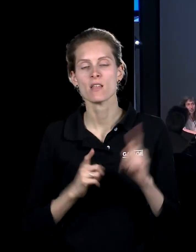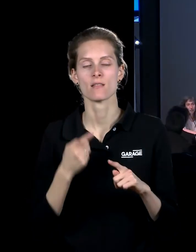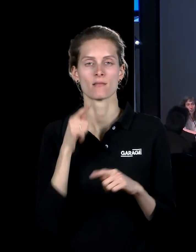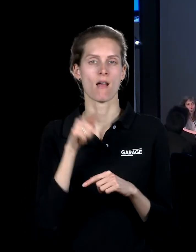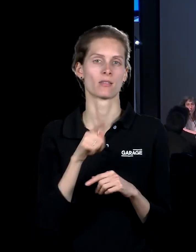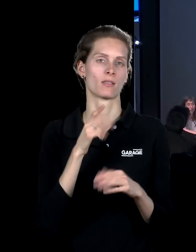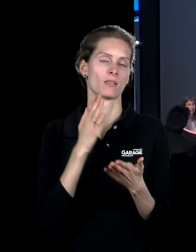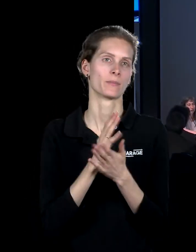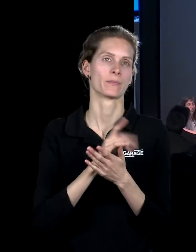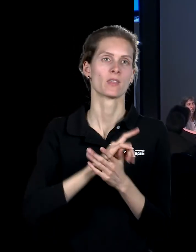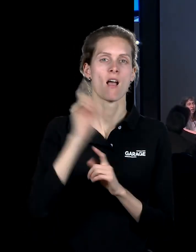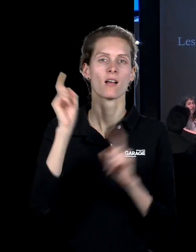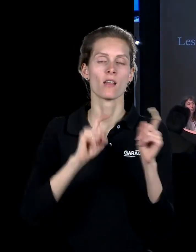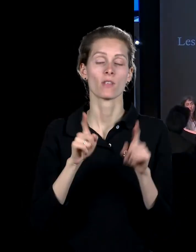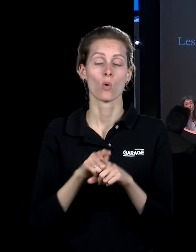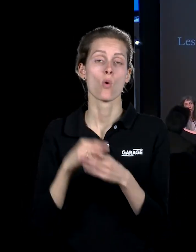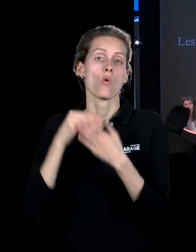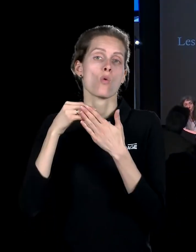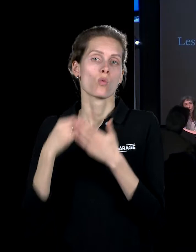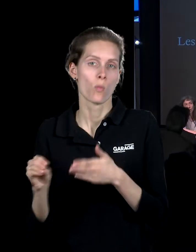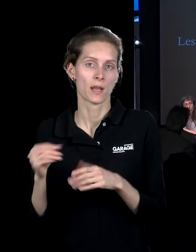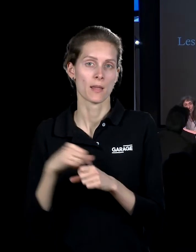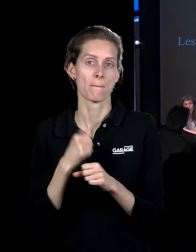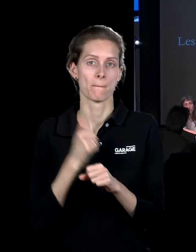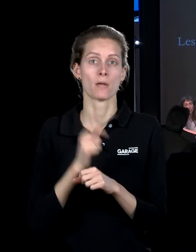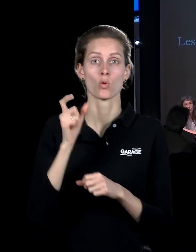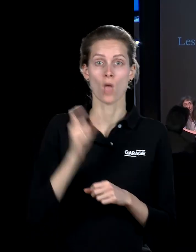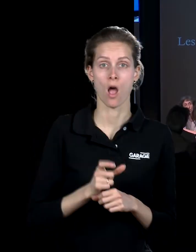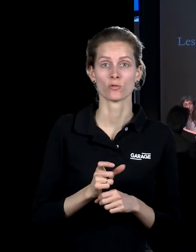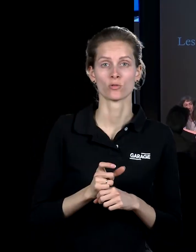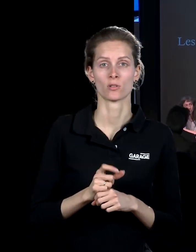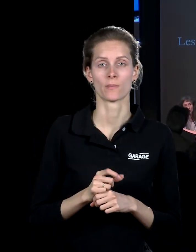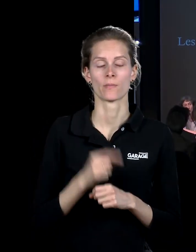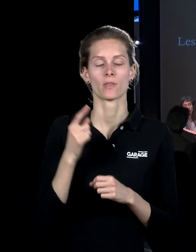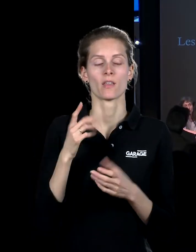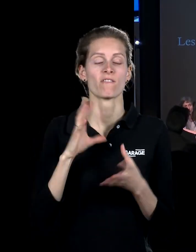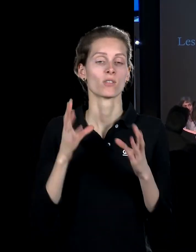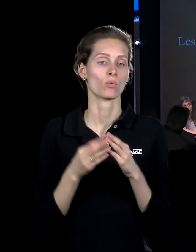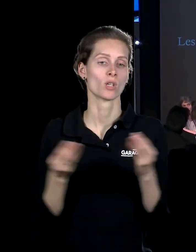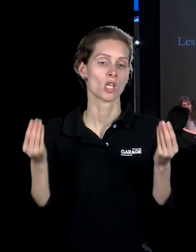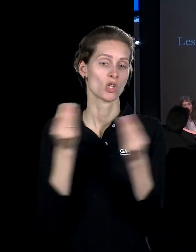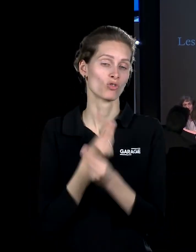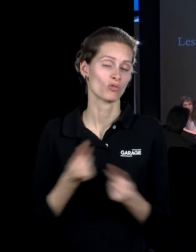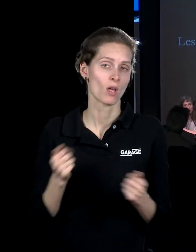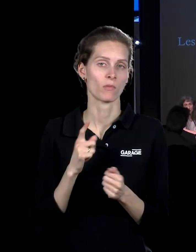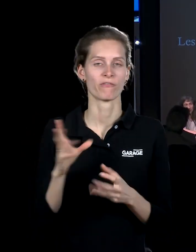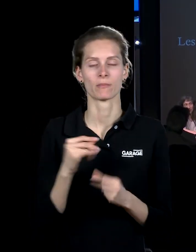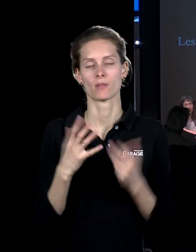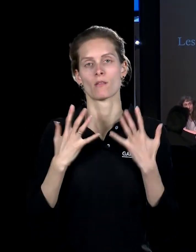угодно. И вот этот самый купленный персонаж получает свою жизнь и, в конце концов, все-таки исчезает, потому что всем надоедает с ней играть.